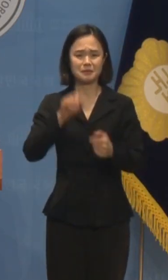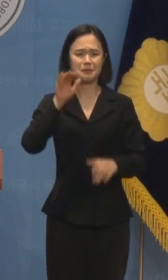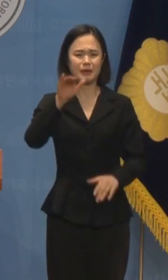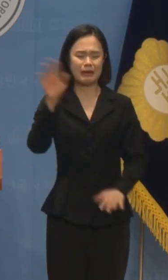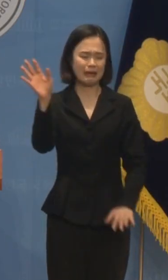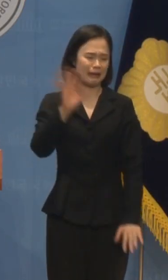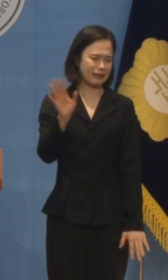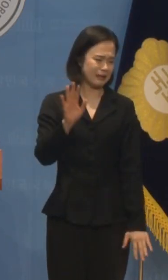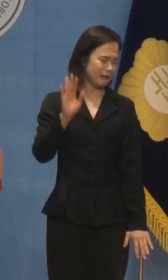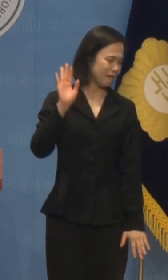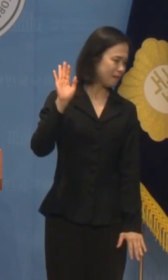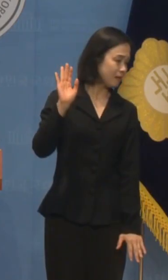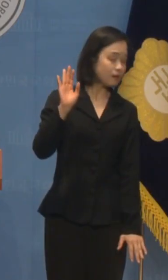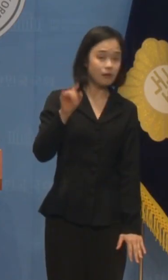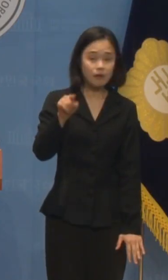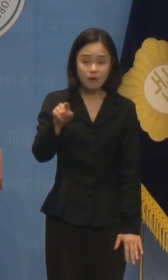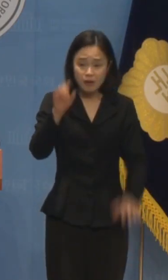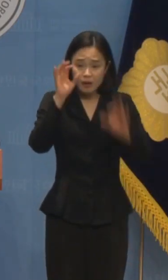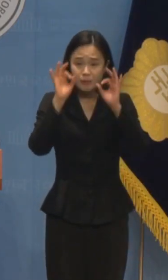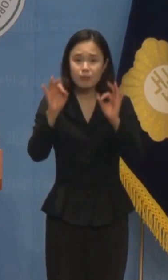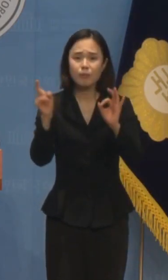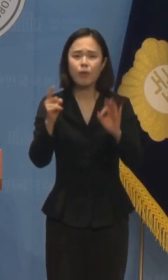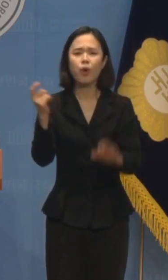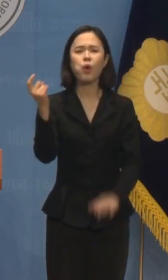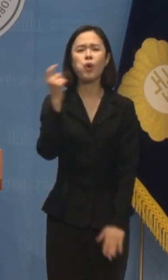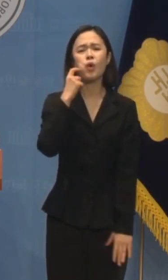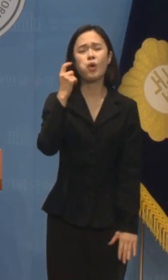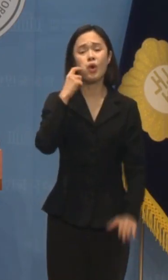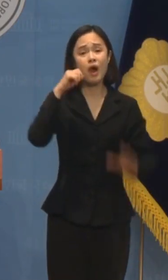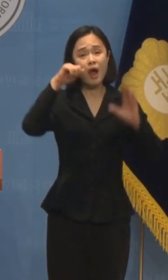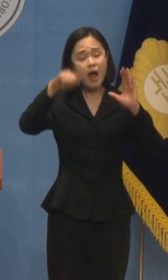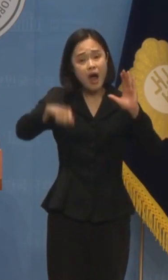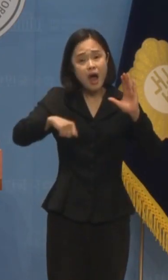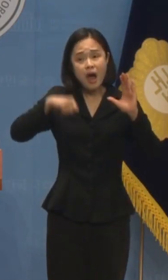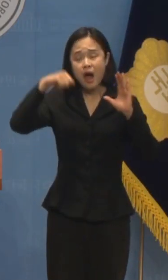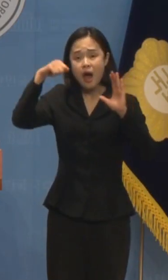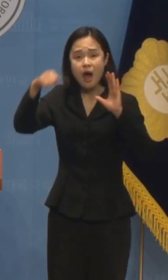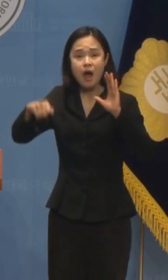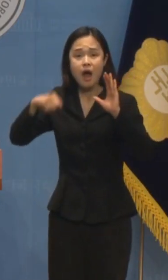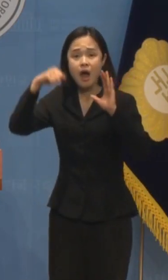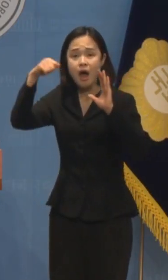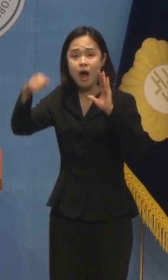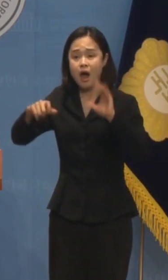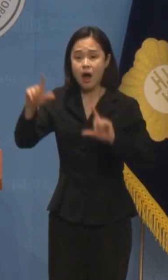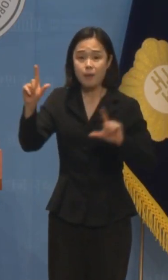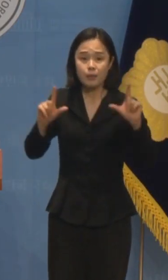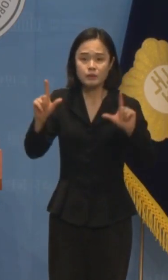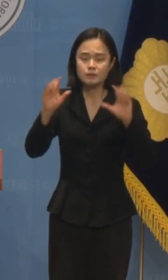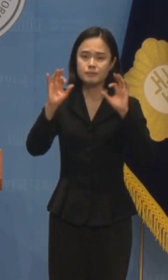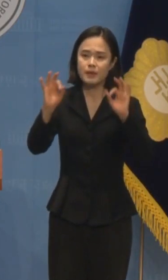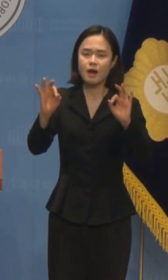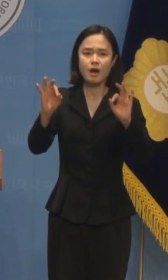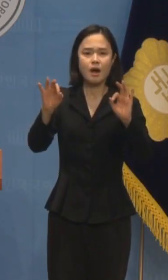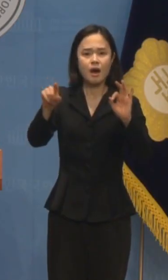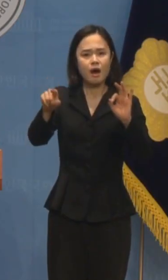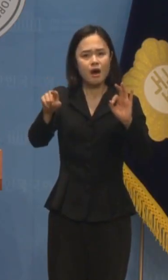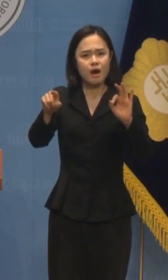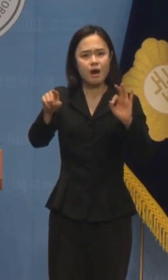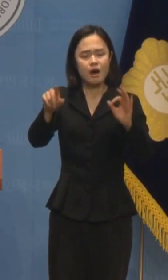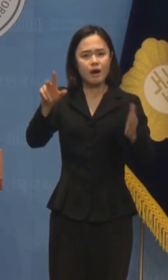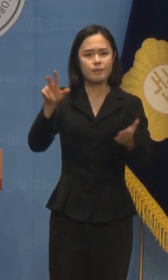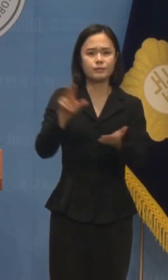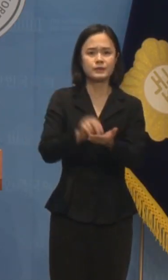새빨간 거짓말을 언론에 흘려 허위 보도를 유도하는 치졸한 언론플레이를 일삼고 있어 부득이